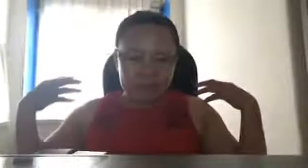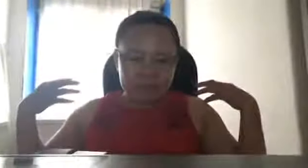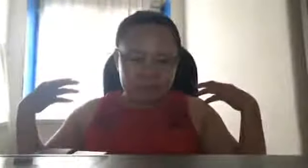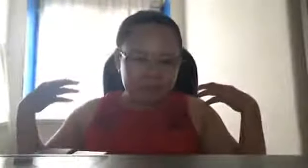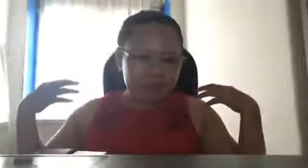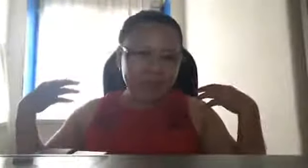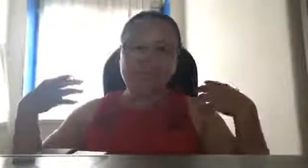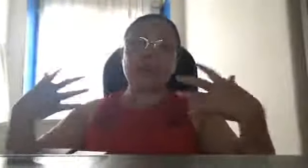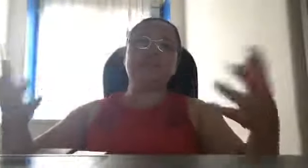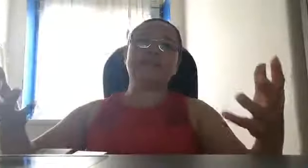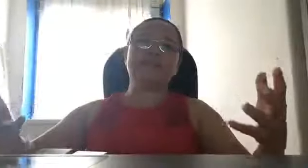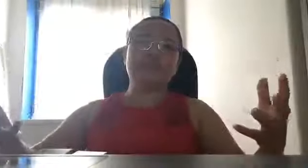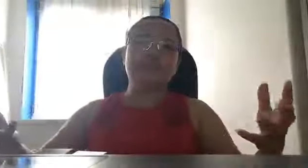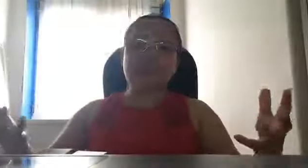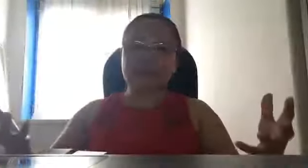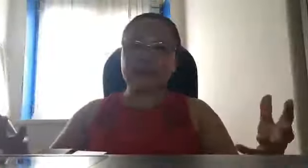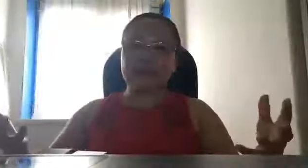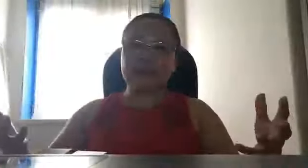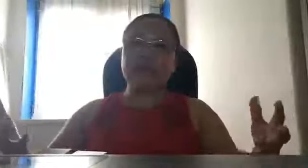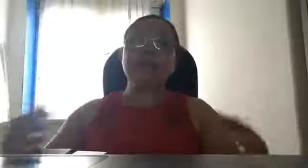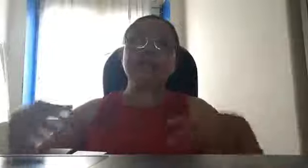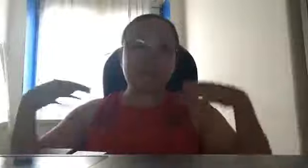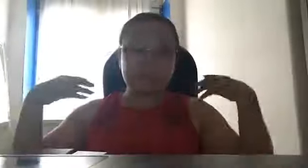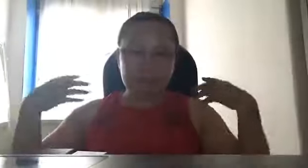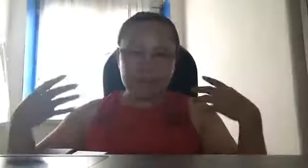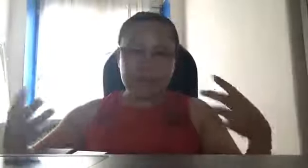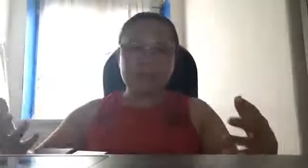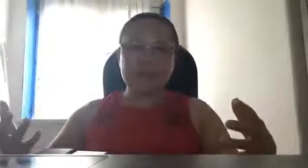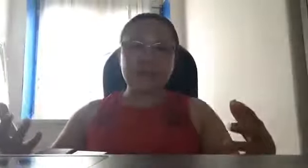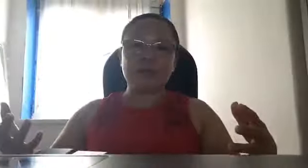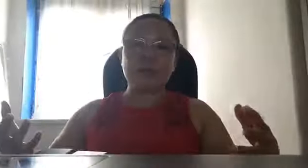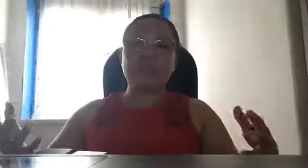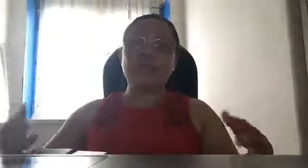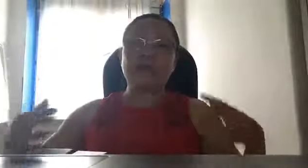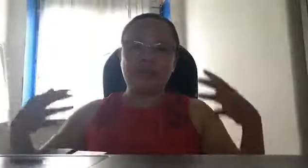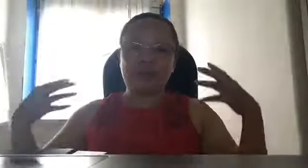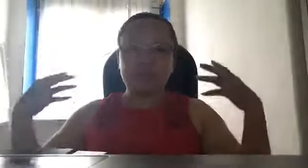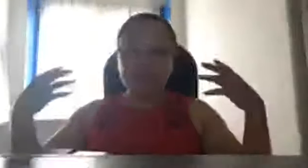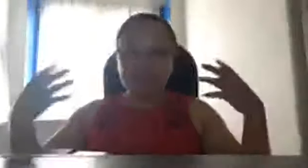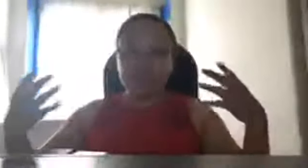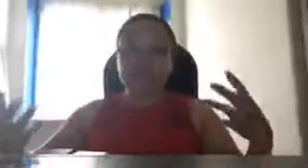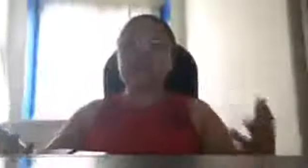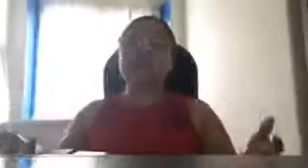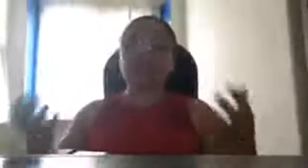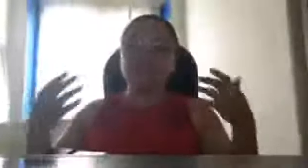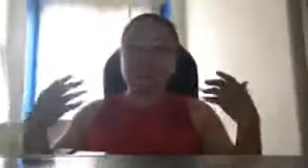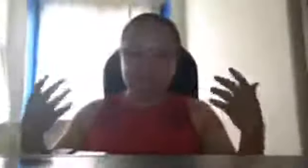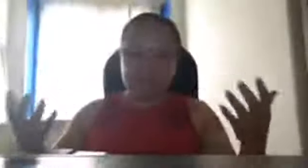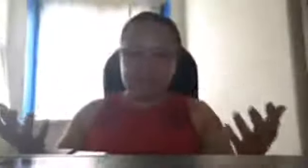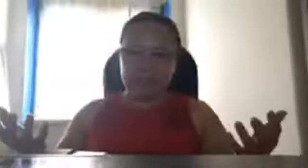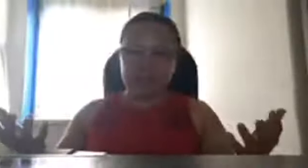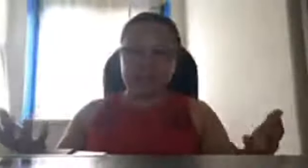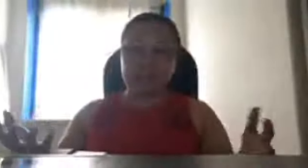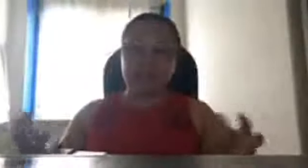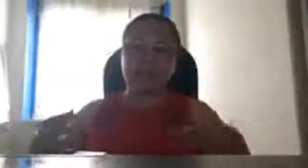sa lahat ng military sa lahat ng Pilipino na galit na galit sa nangyari na